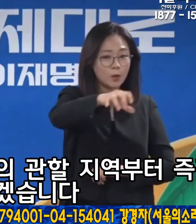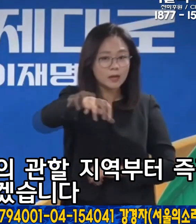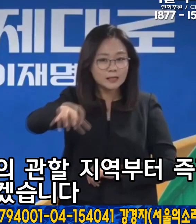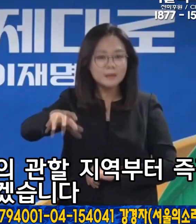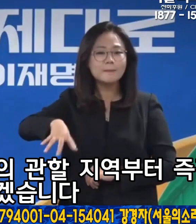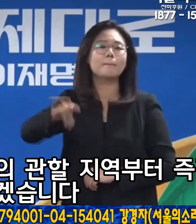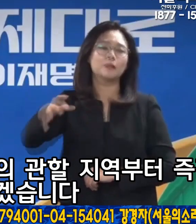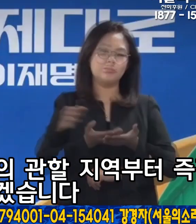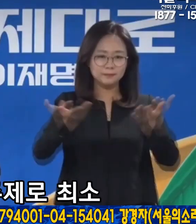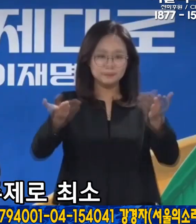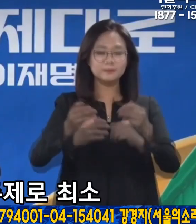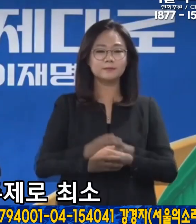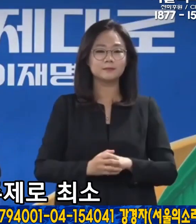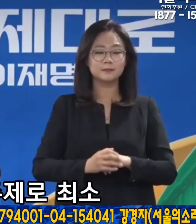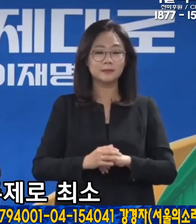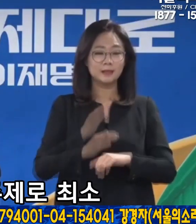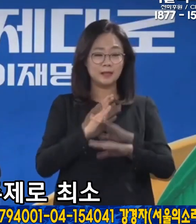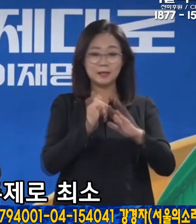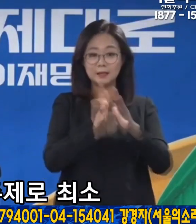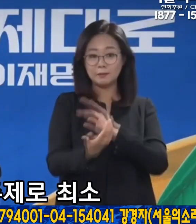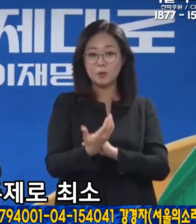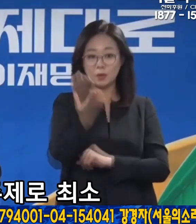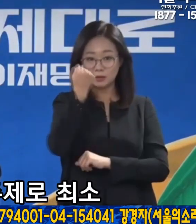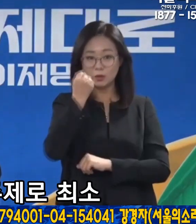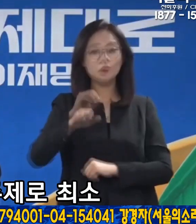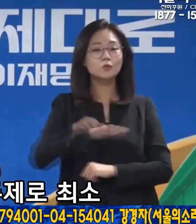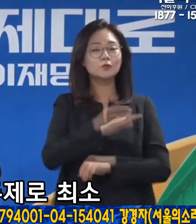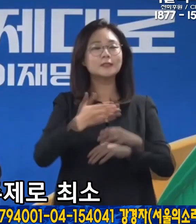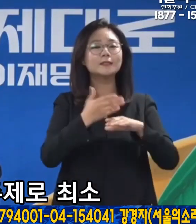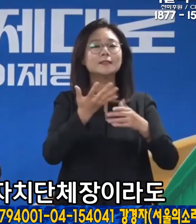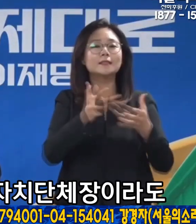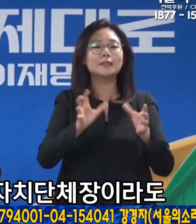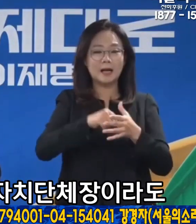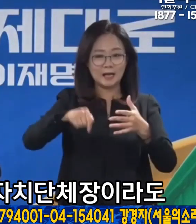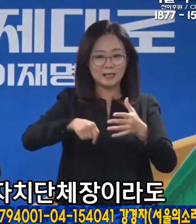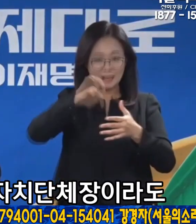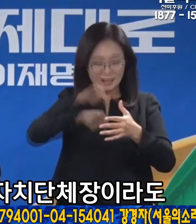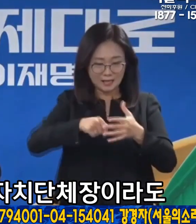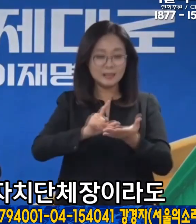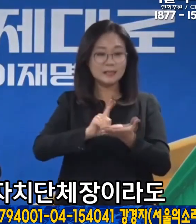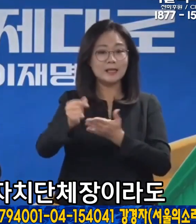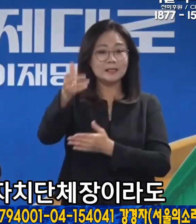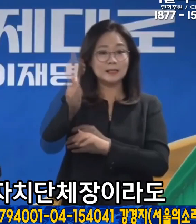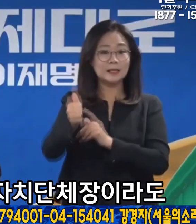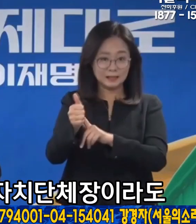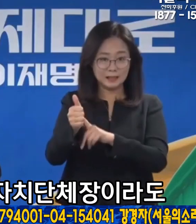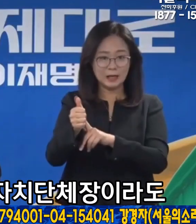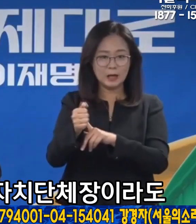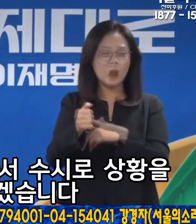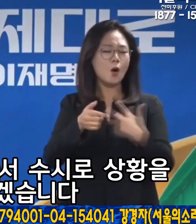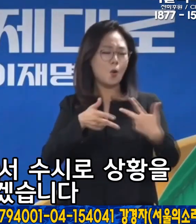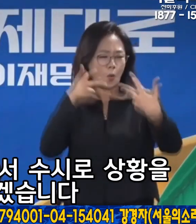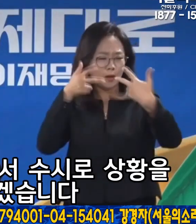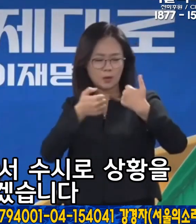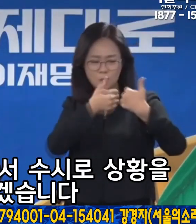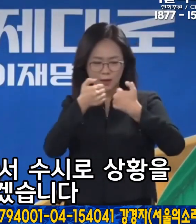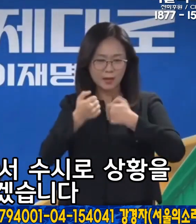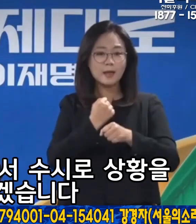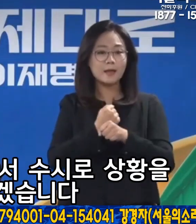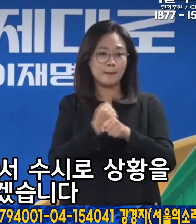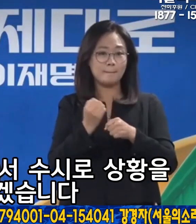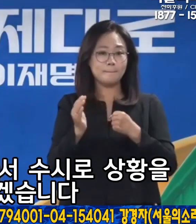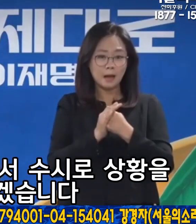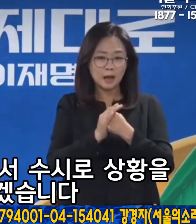즉각 실행하겠습니다. 당대표 주제로 최소 우리당 소속의 자치단체장이라도 화상회의를